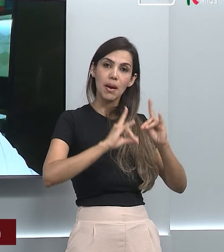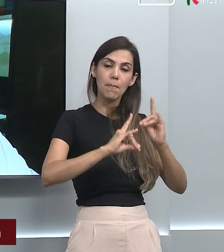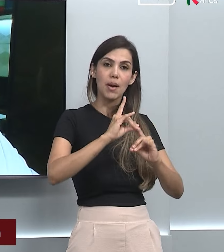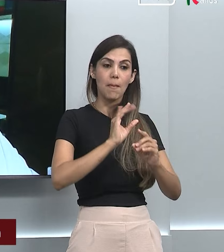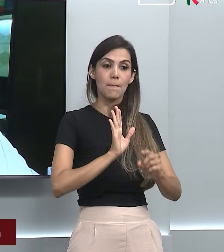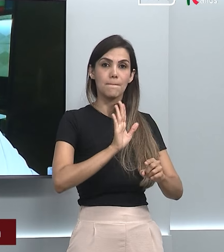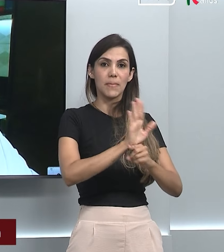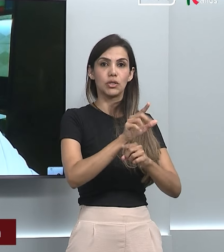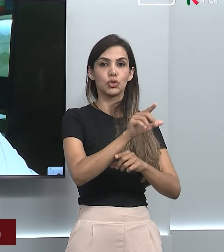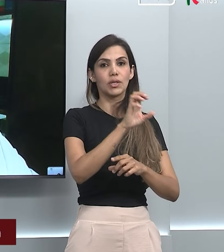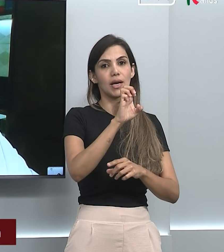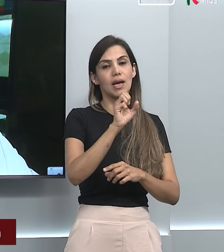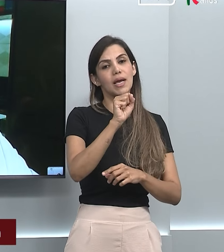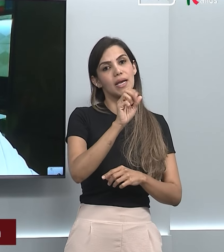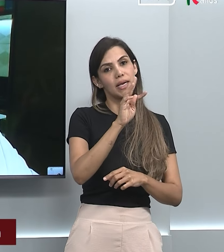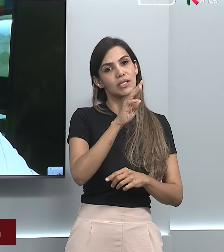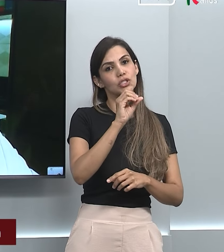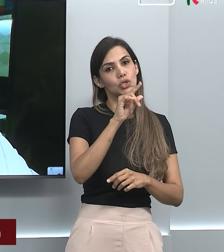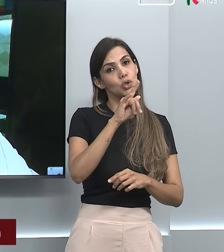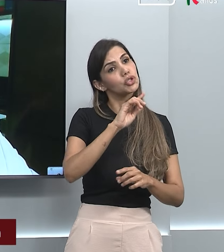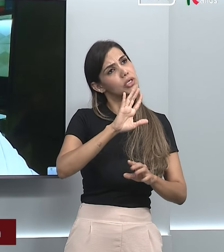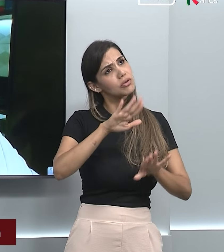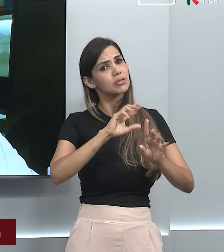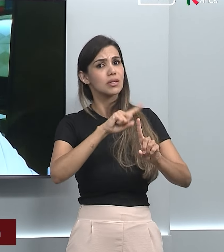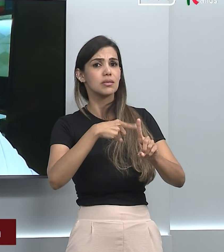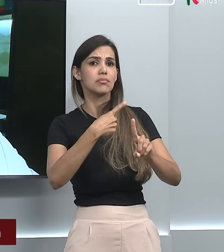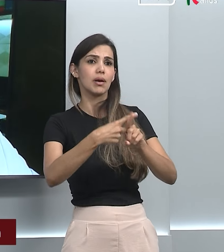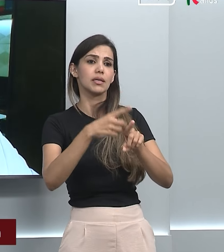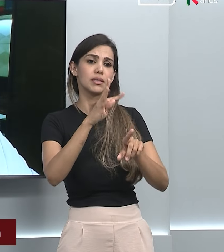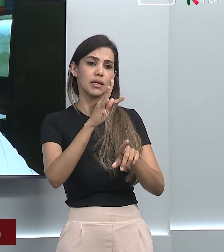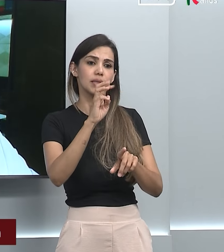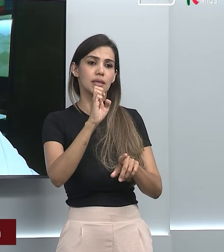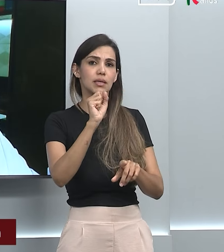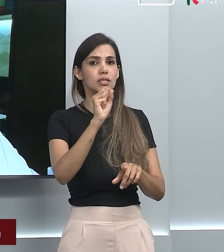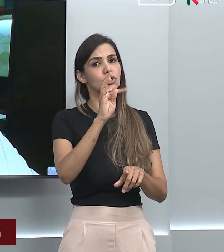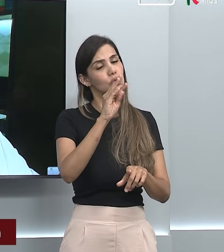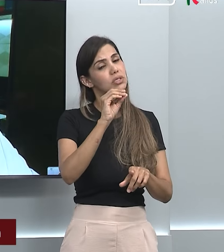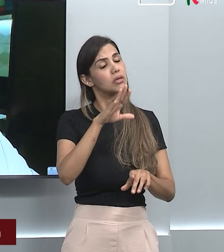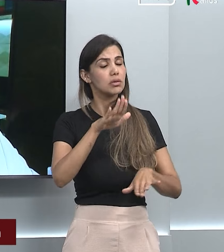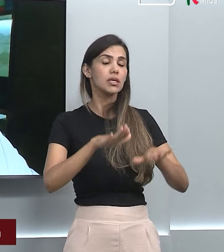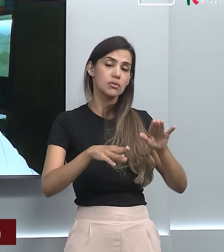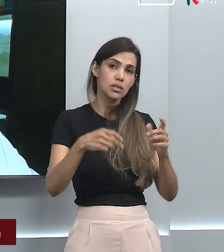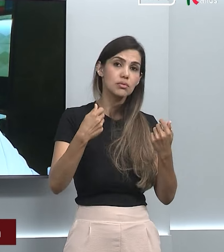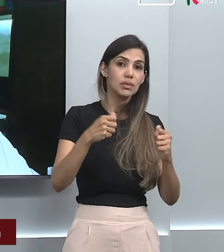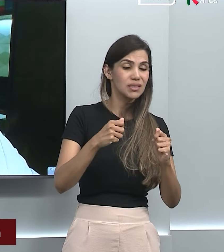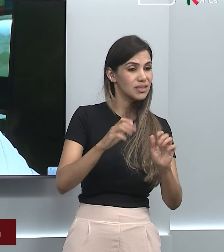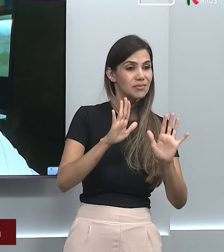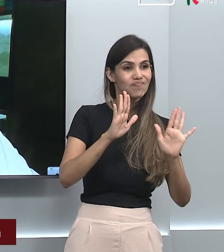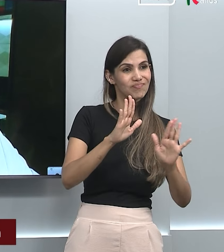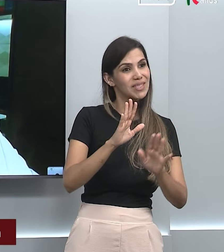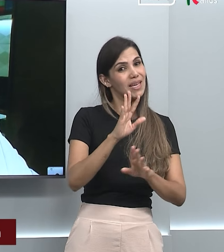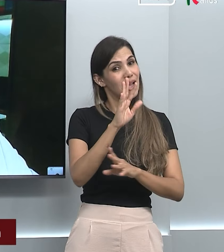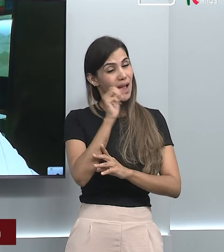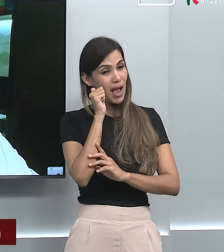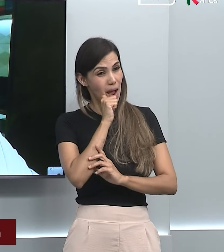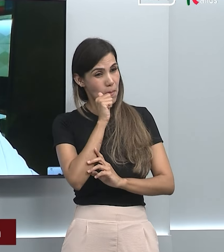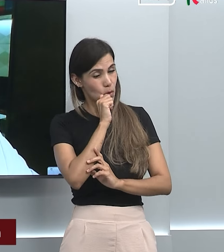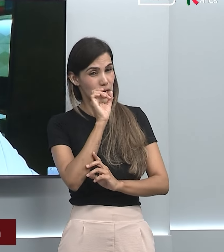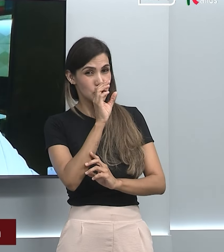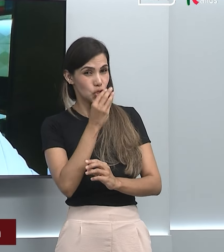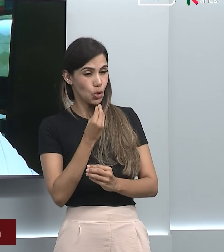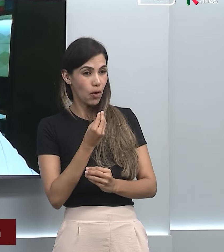ou não com a progesterona na presença ou não do útero. A testosterona não possui indicação clara na mulher,